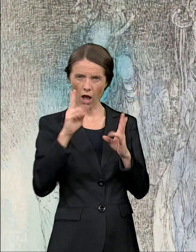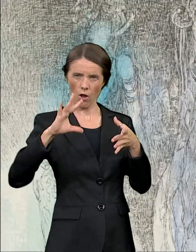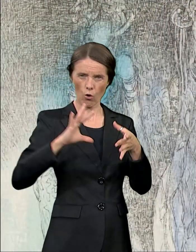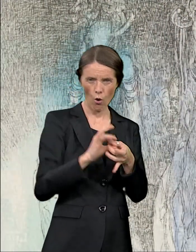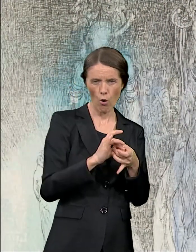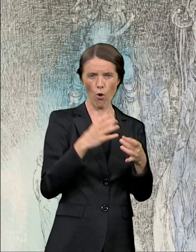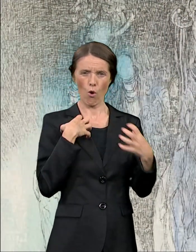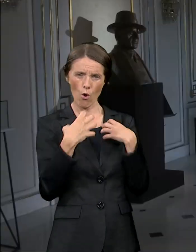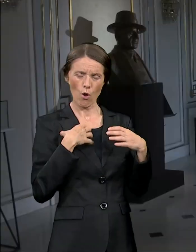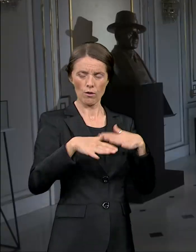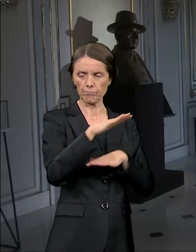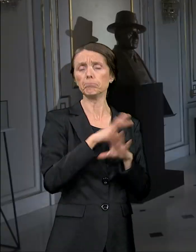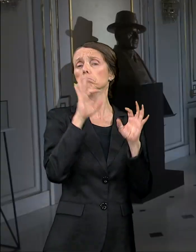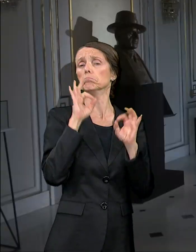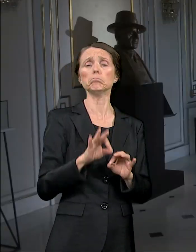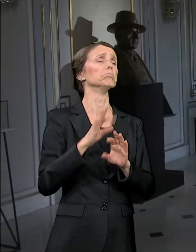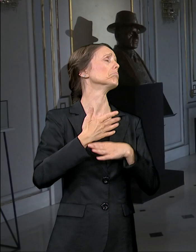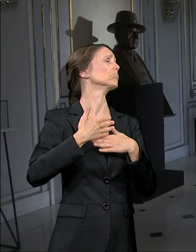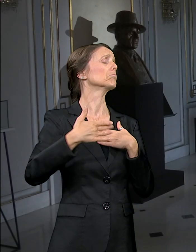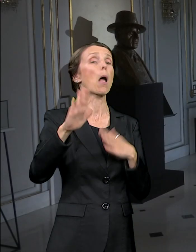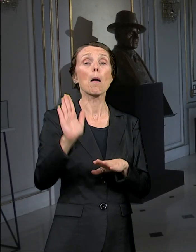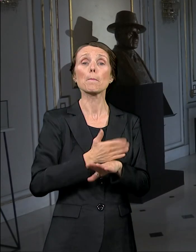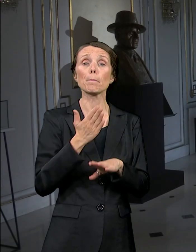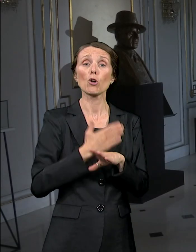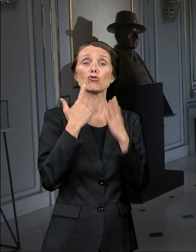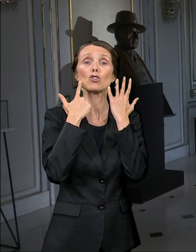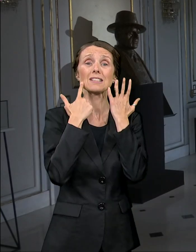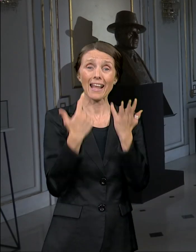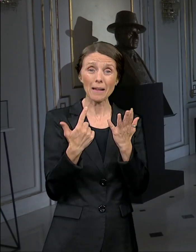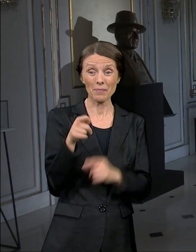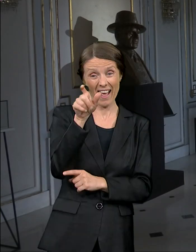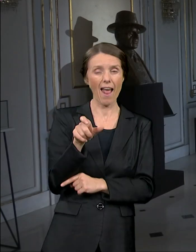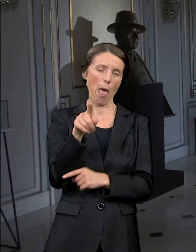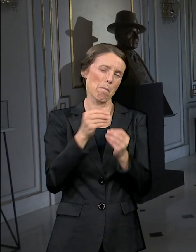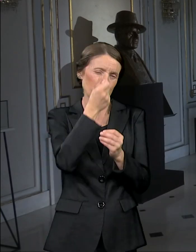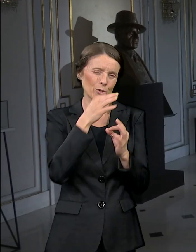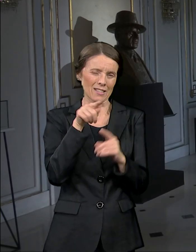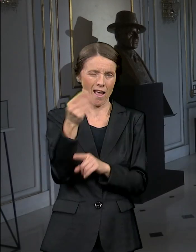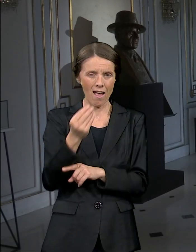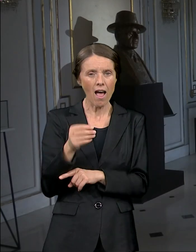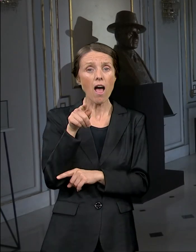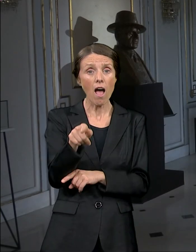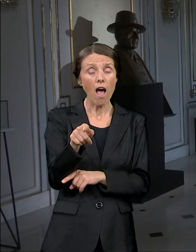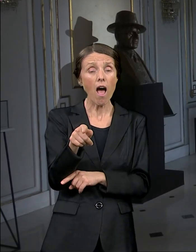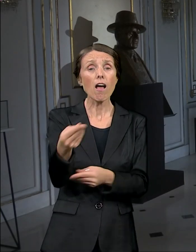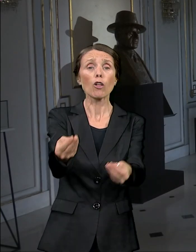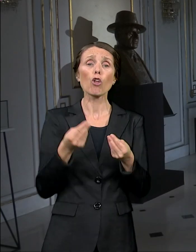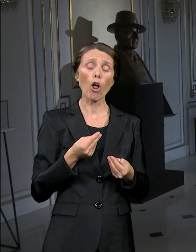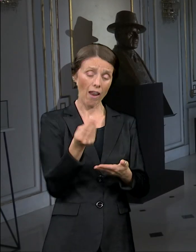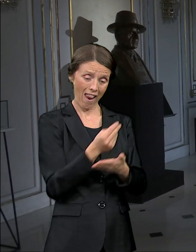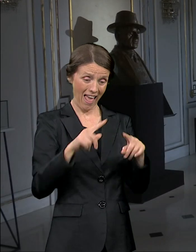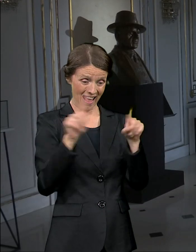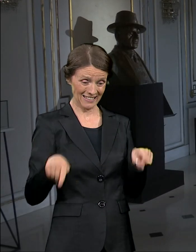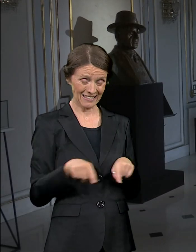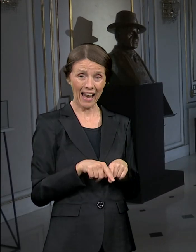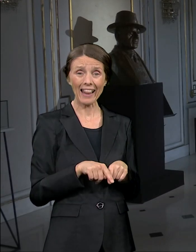vas ne zamaram. Posle sedam dana je Buca donela skica kostima. A što je najstrašnije,